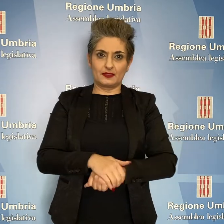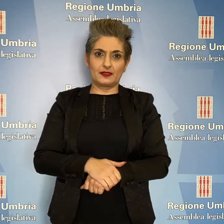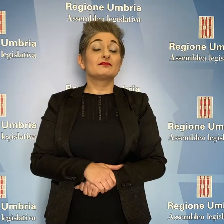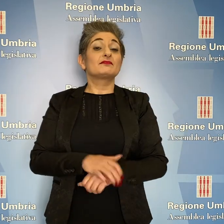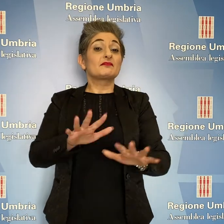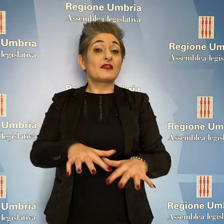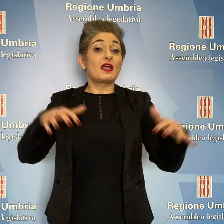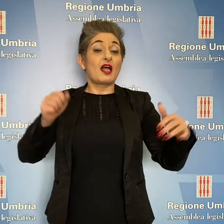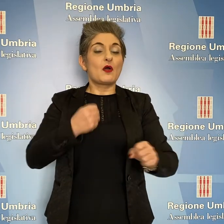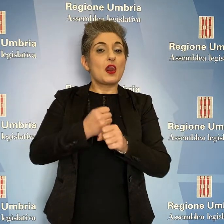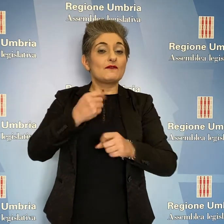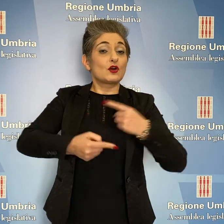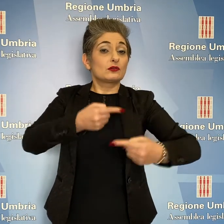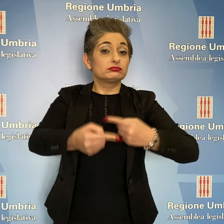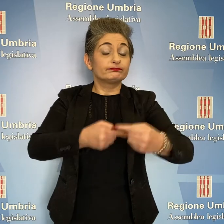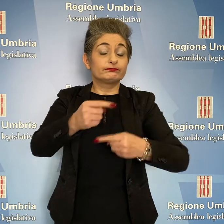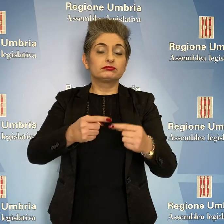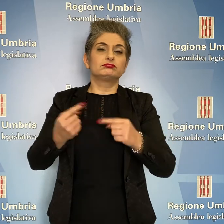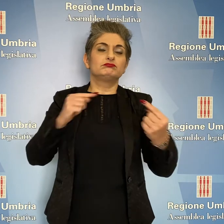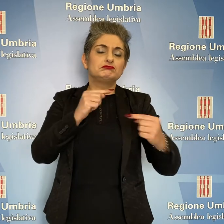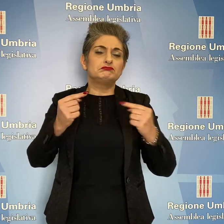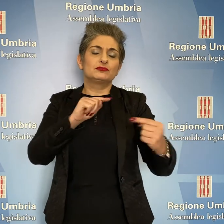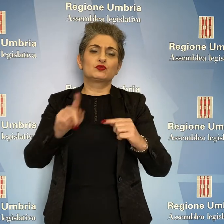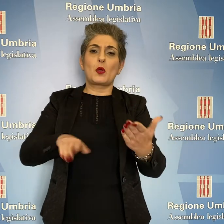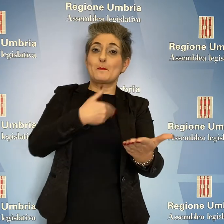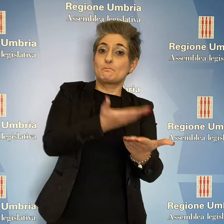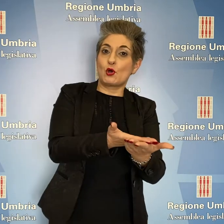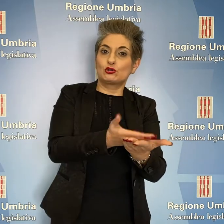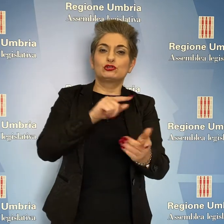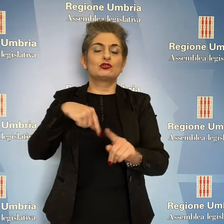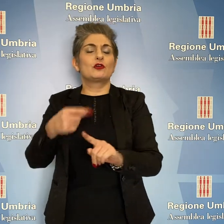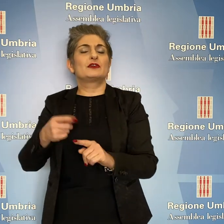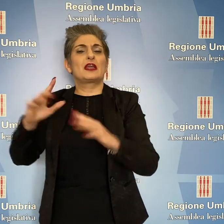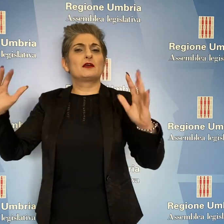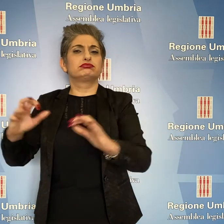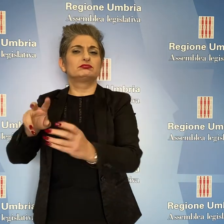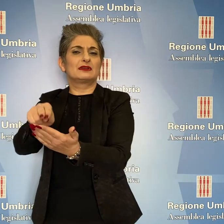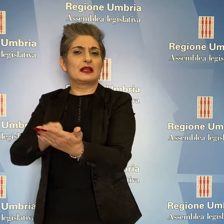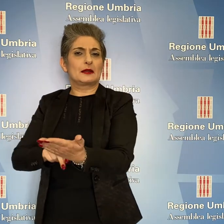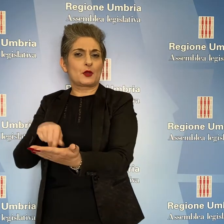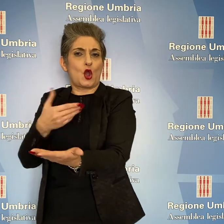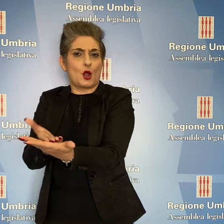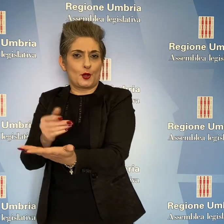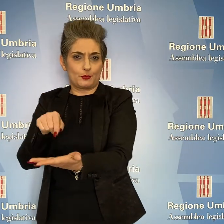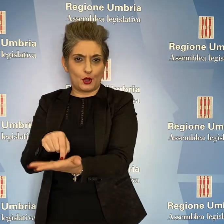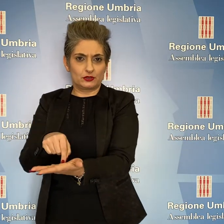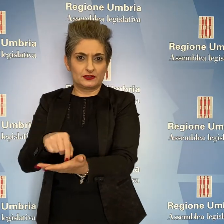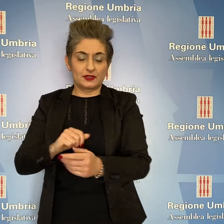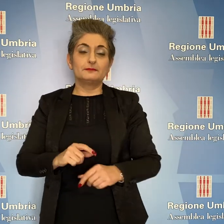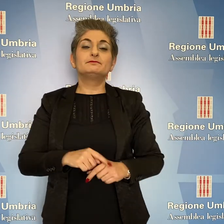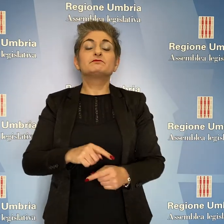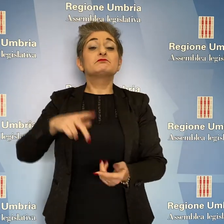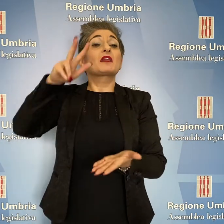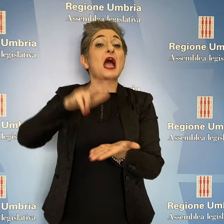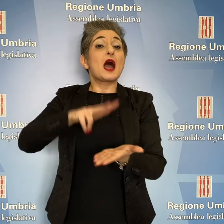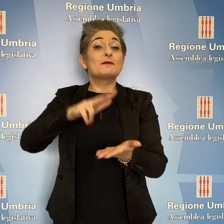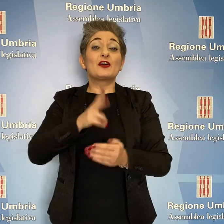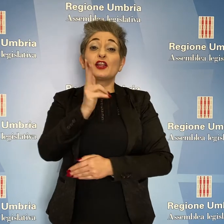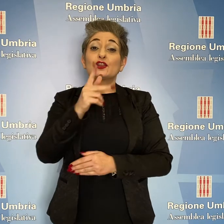I lavori dell'Aula sono proseguiti con la trattazione di alcune mozioni e proposte di risoluzione. Approvata, con 13